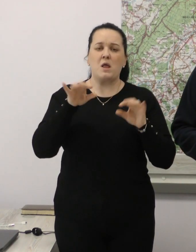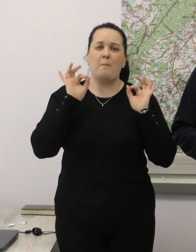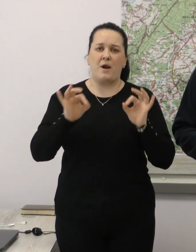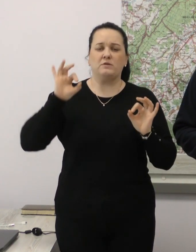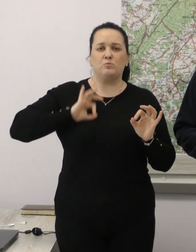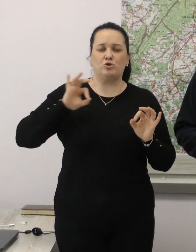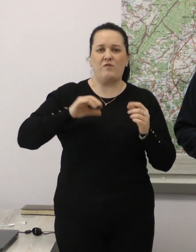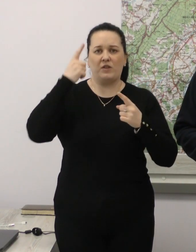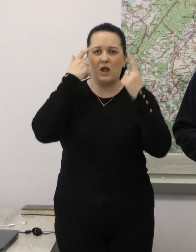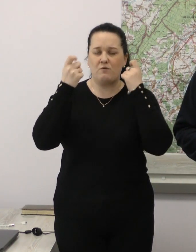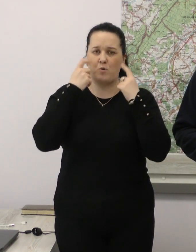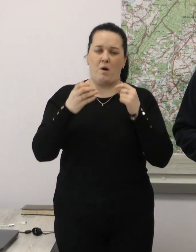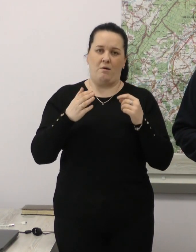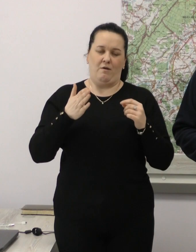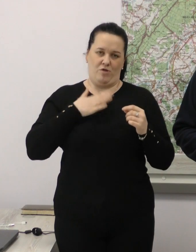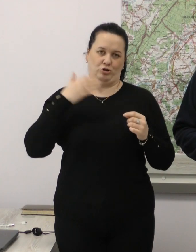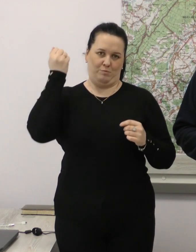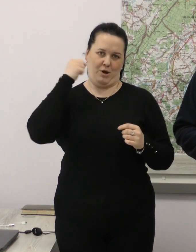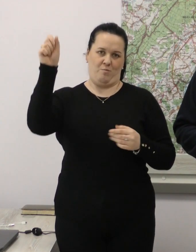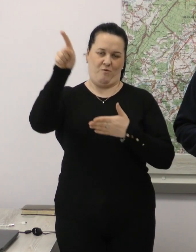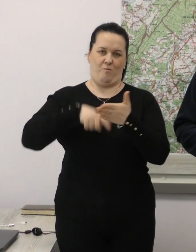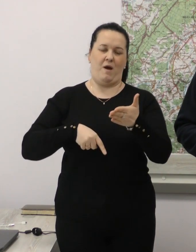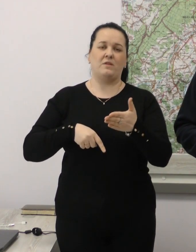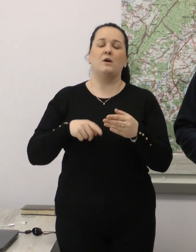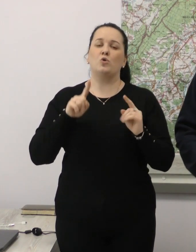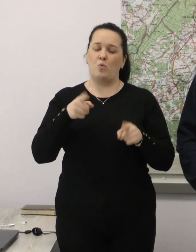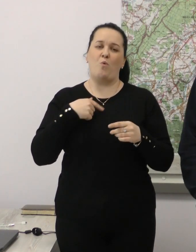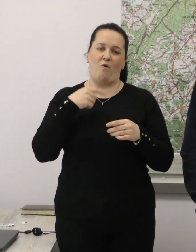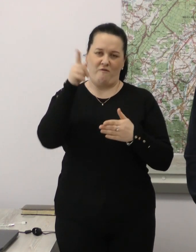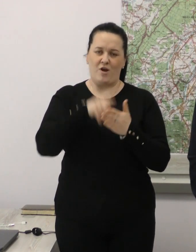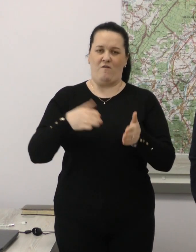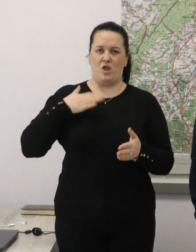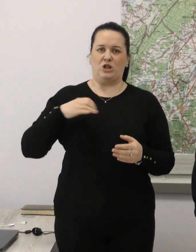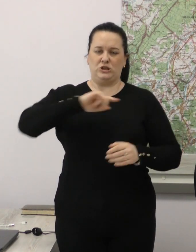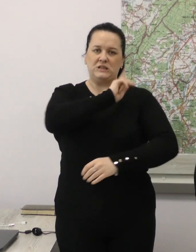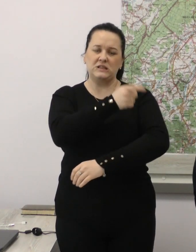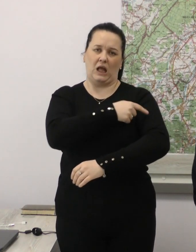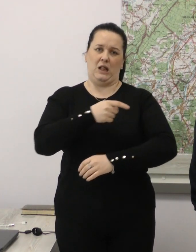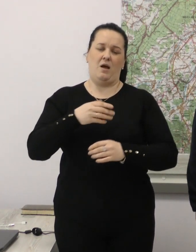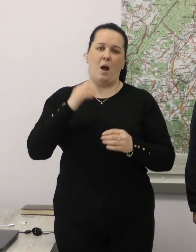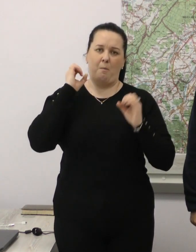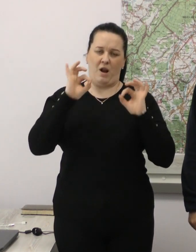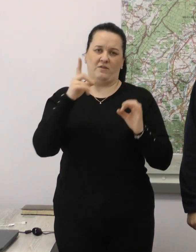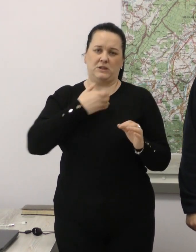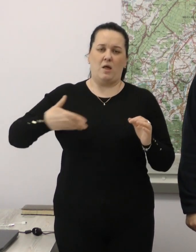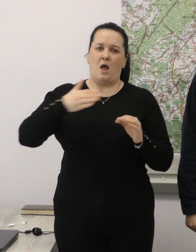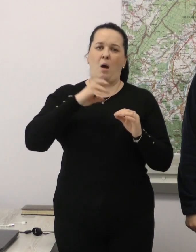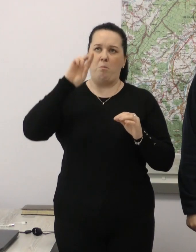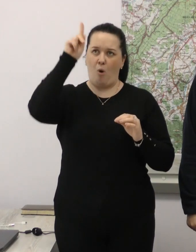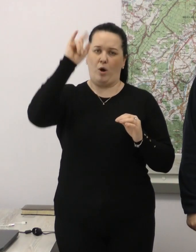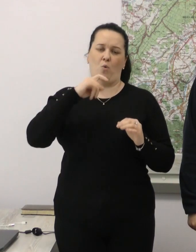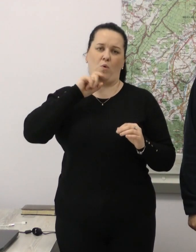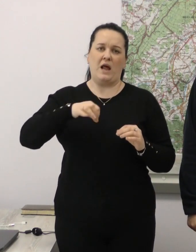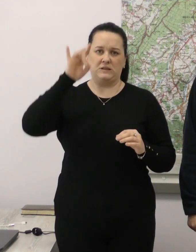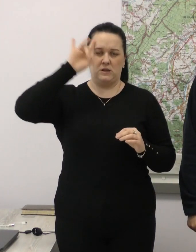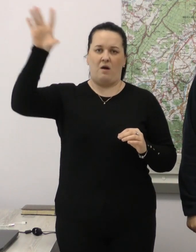споживати інформацію і впевненістю нашої перемози. Тому віримо в наші сили. Правда за нами, з нами Бог і Україна.